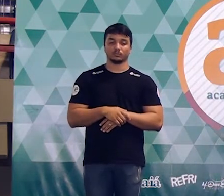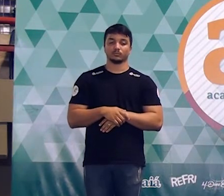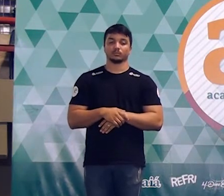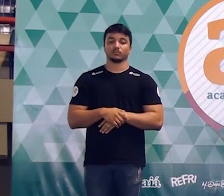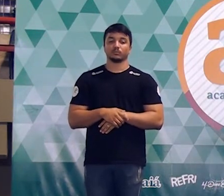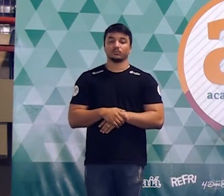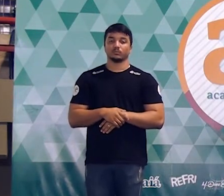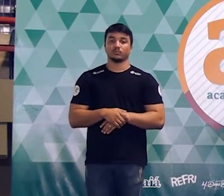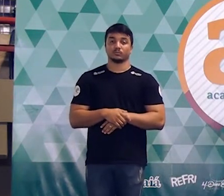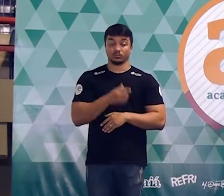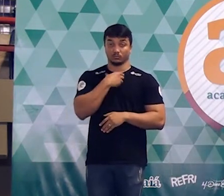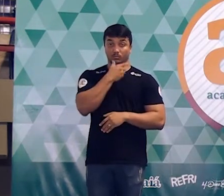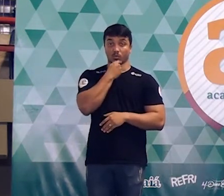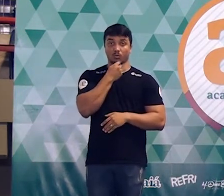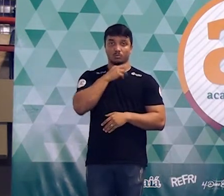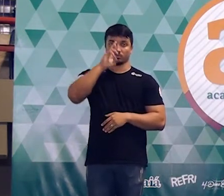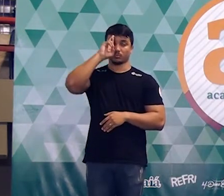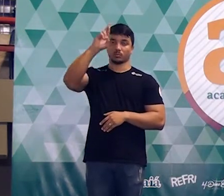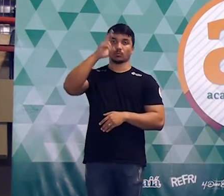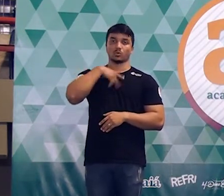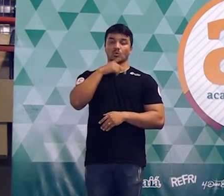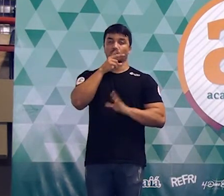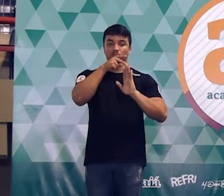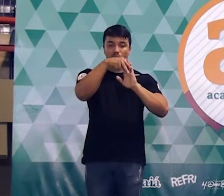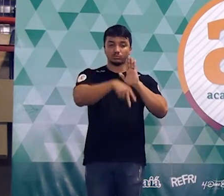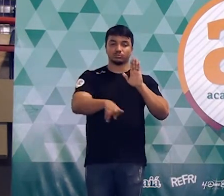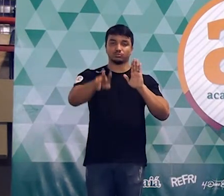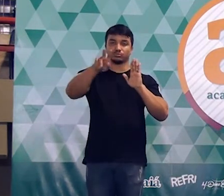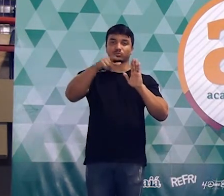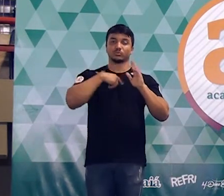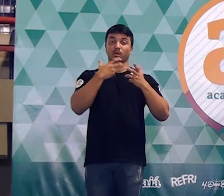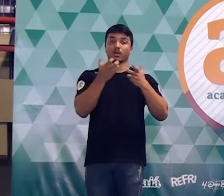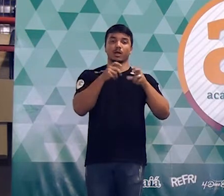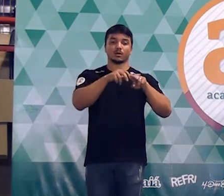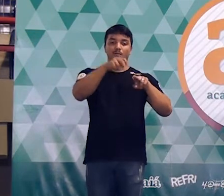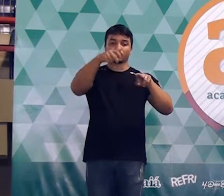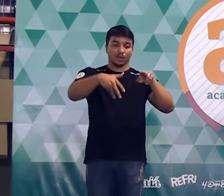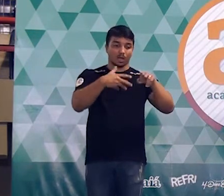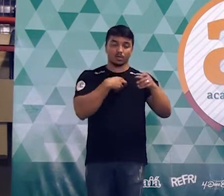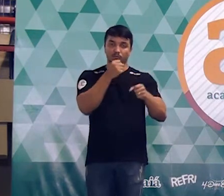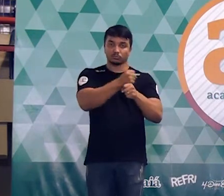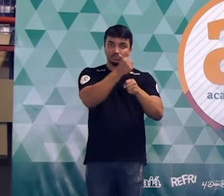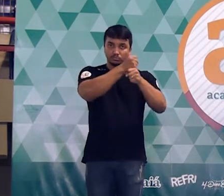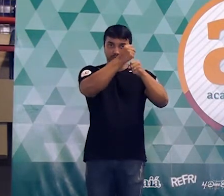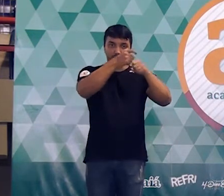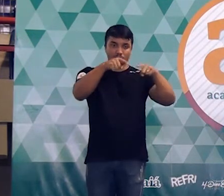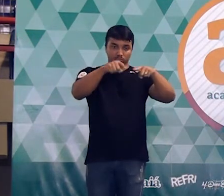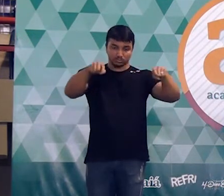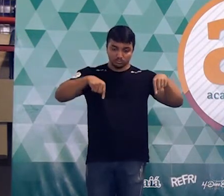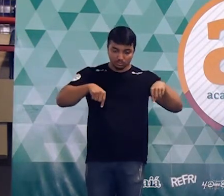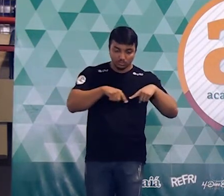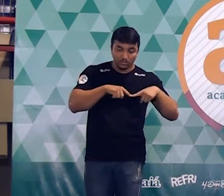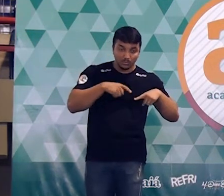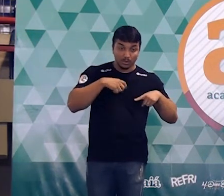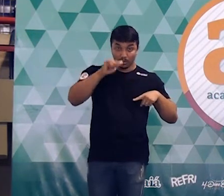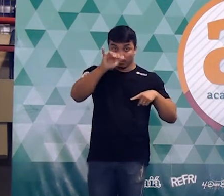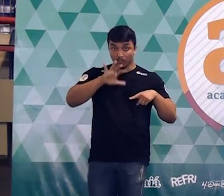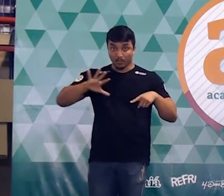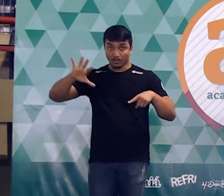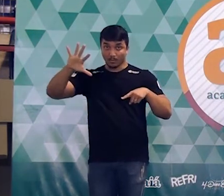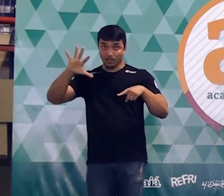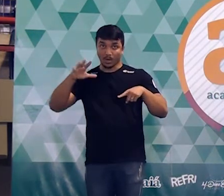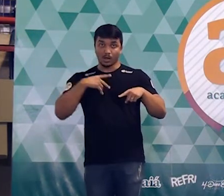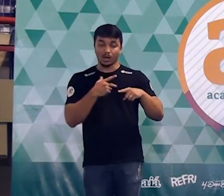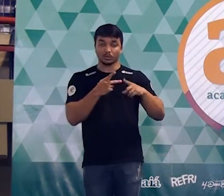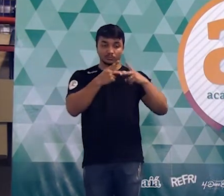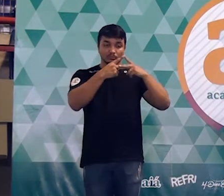proprietário de um parque aquático deseja construir uma piscina em suas dependências. A figura representa